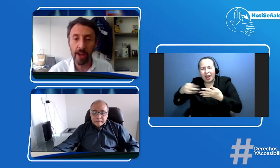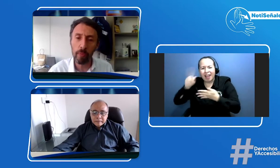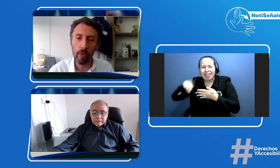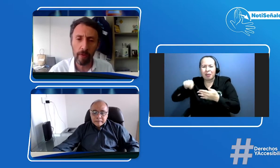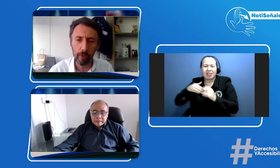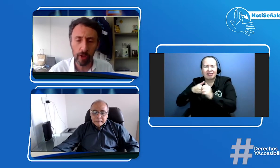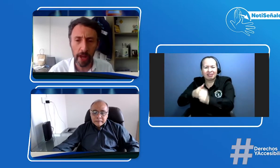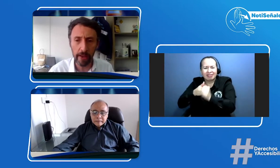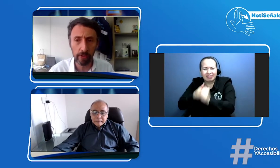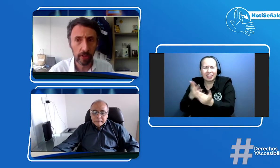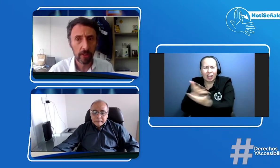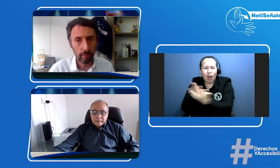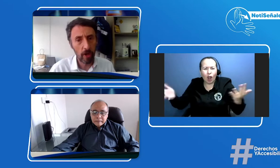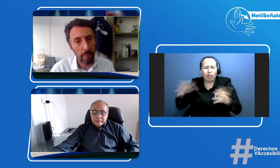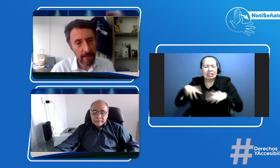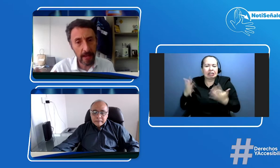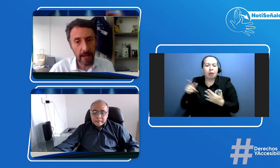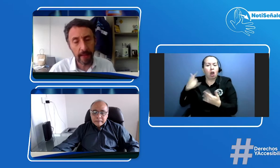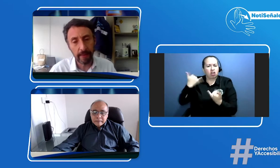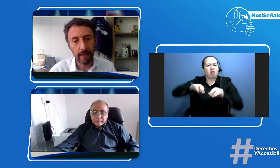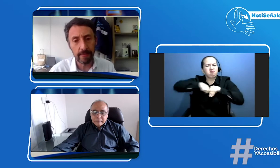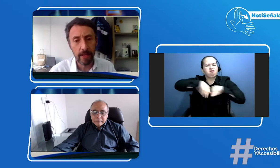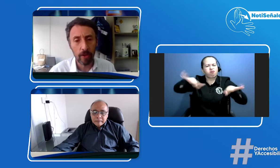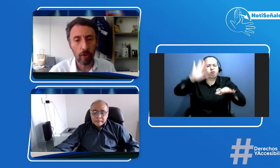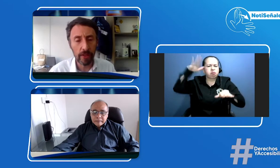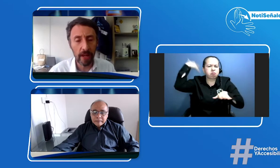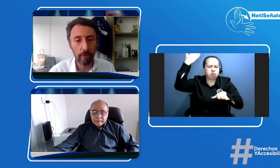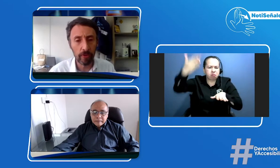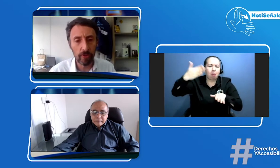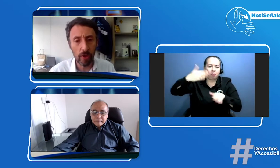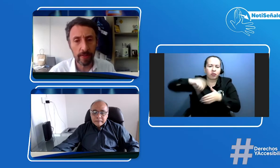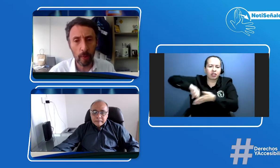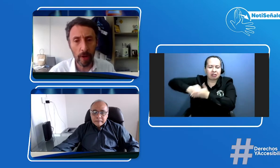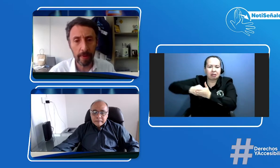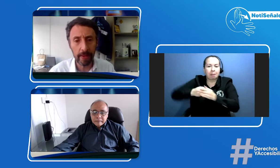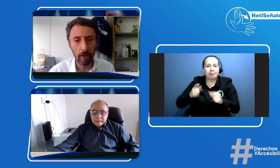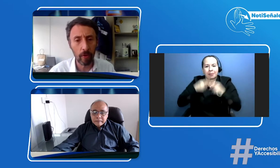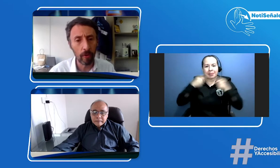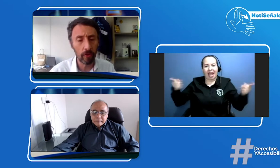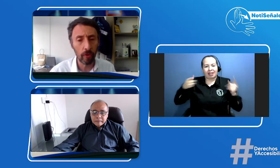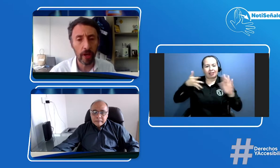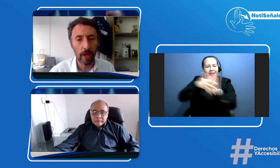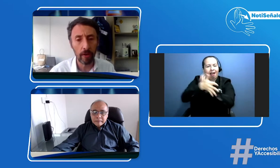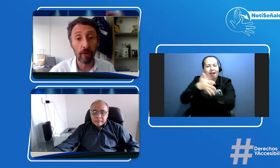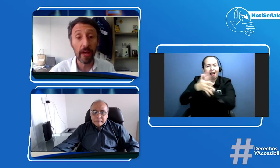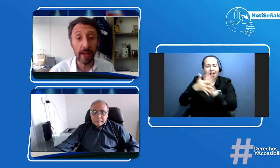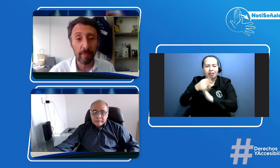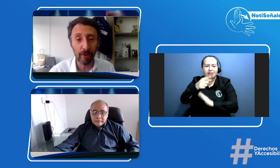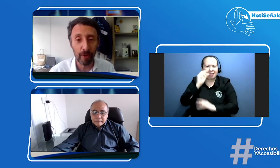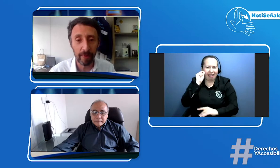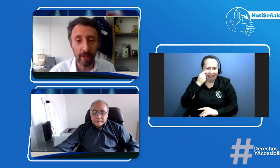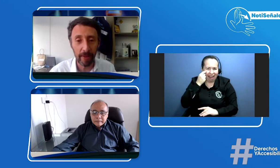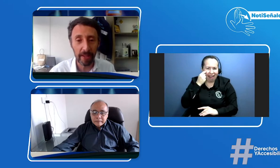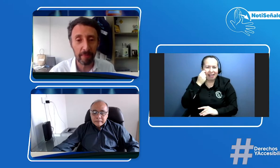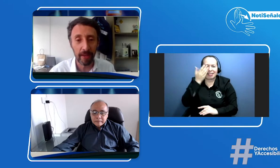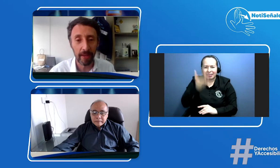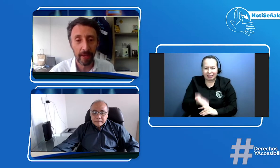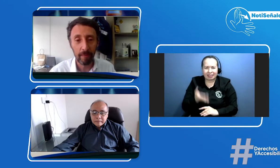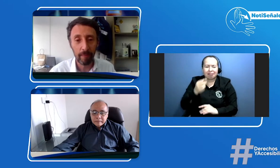cómo va a funcionar ello pero más adelante les contaremos historias seguramente con Henry perdón el viernes el